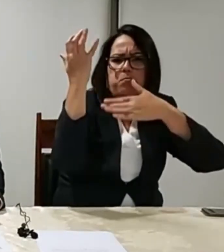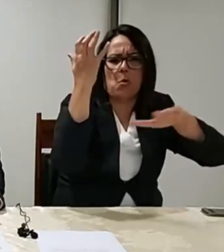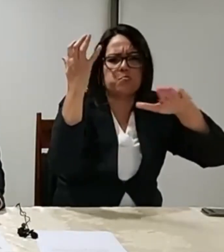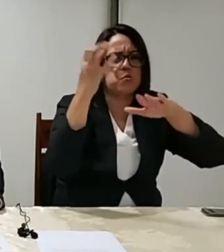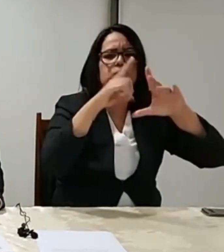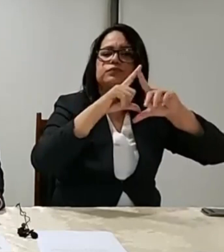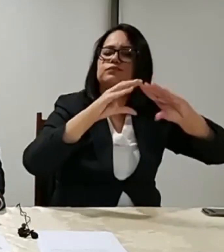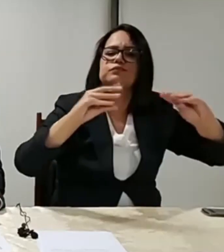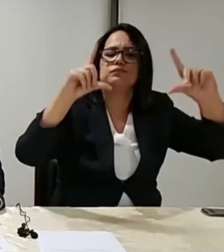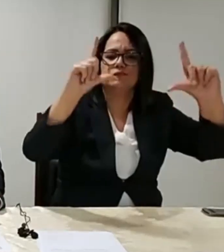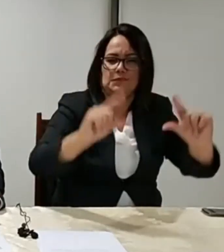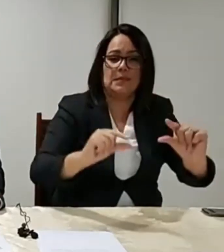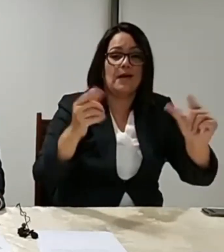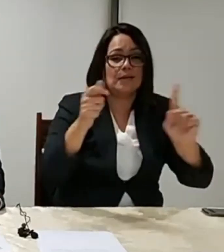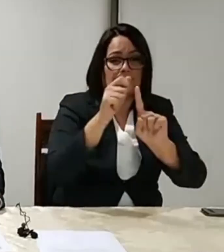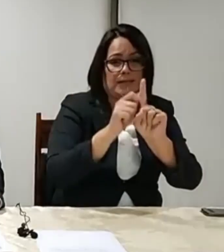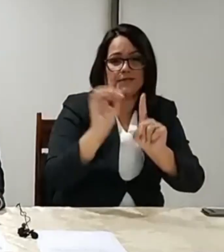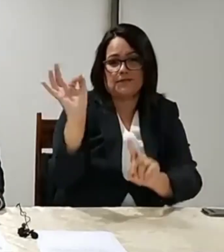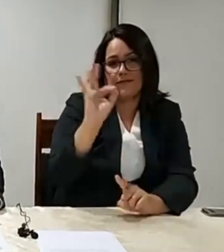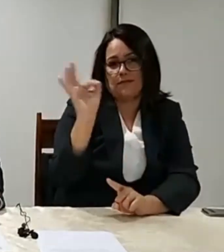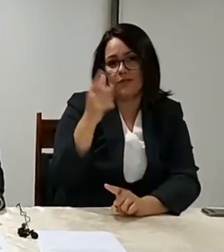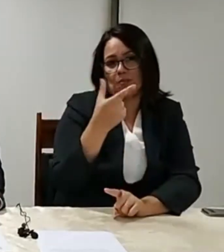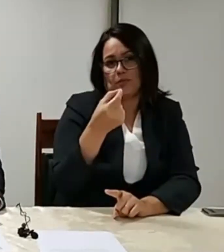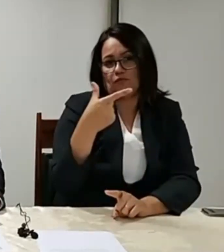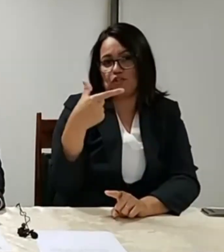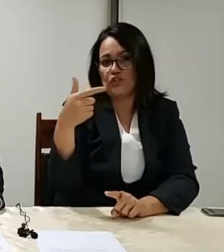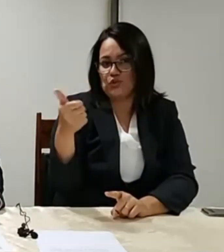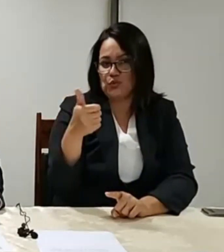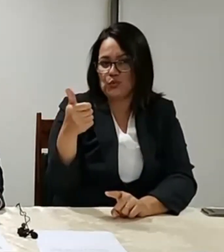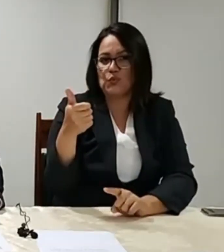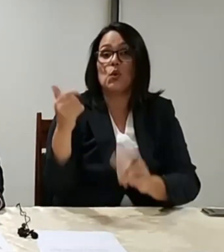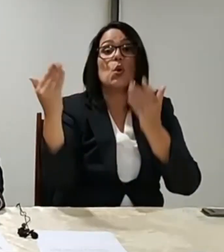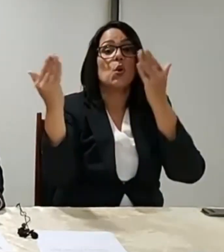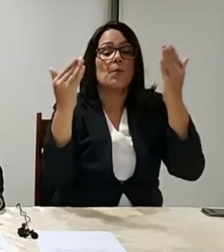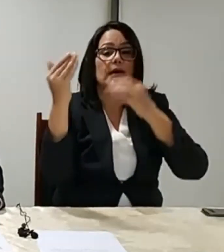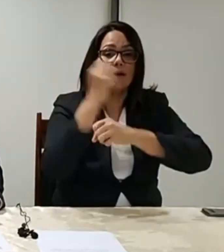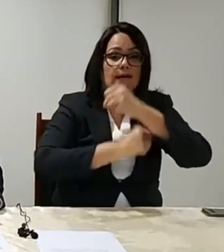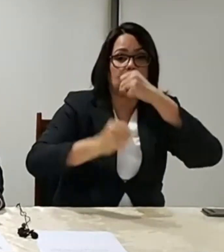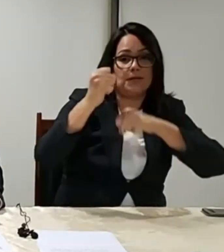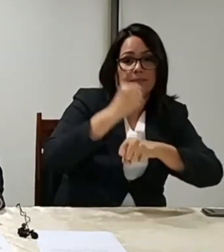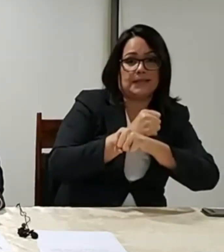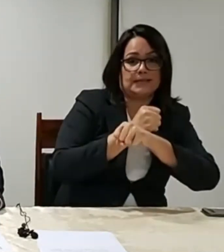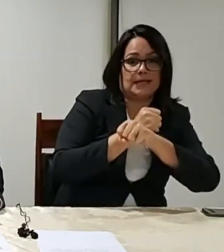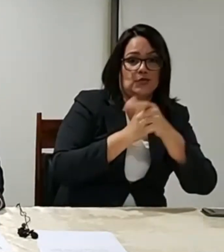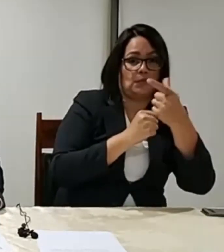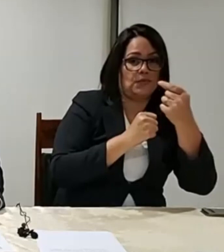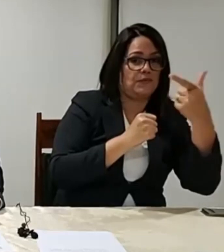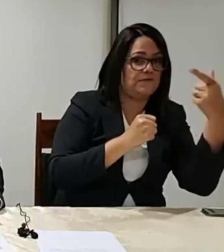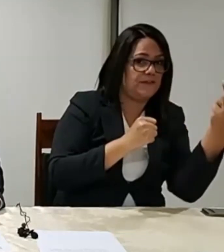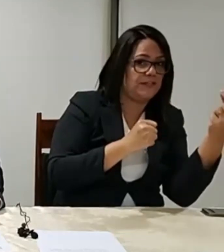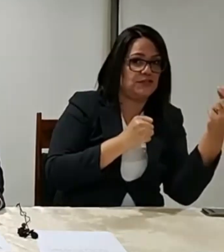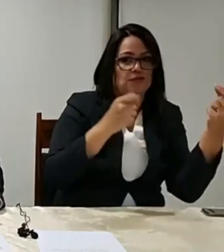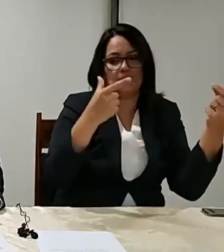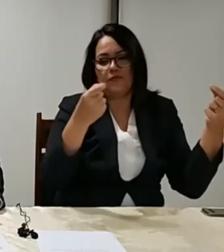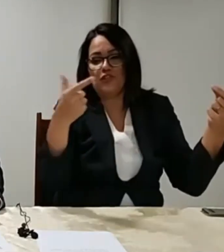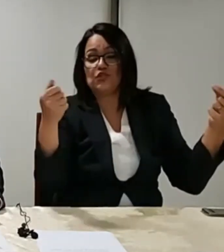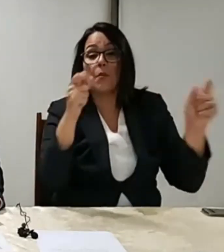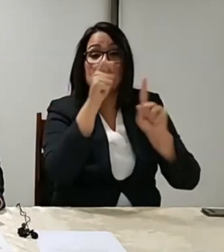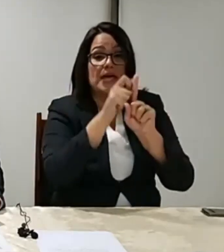Fevereiro, agora, 21. Comparando com fevereiro de 20, diminuiu